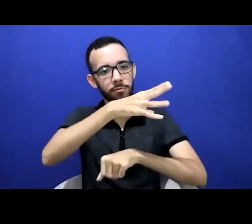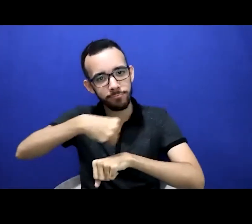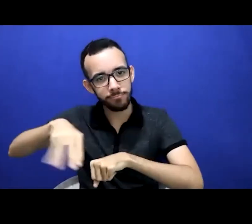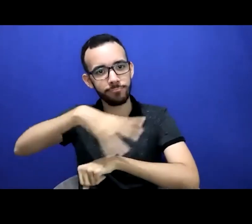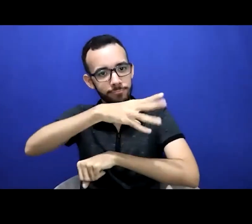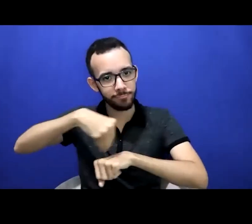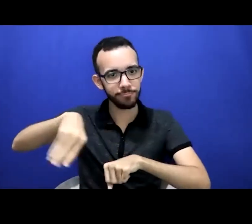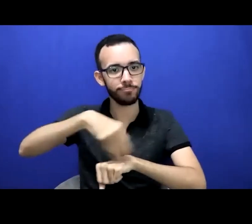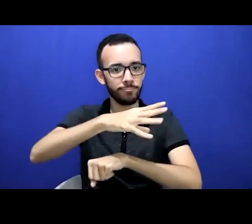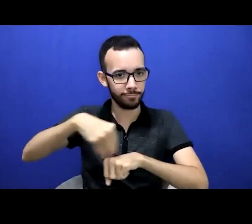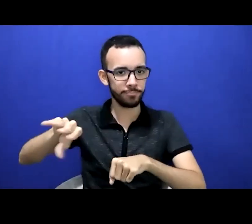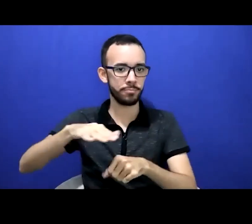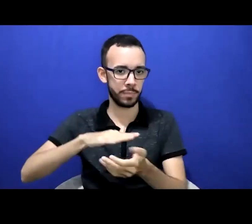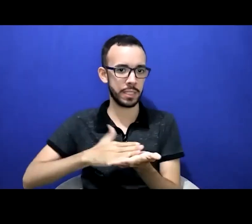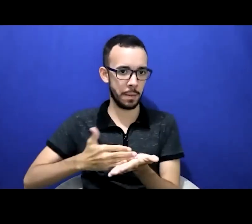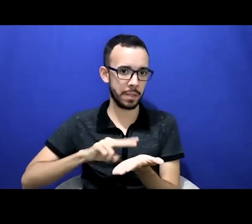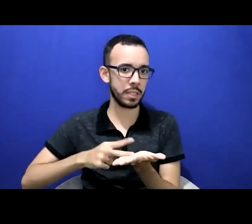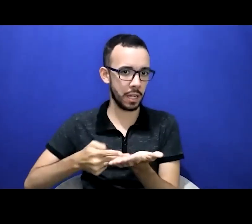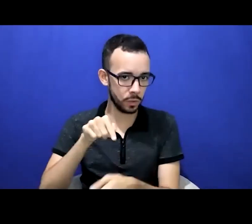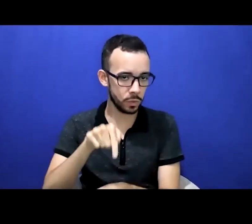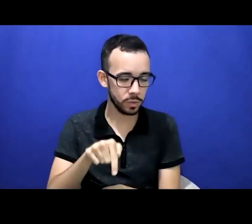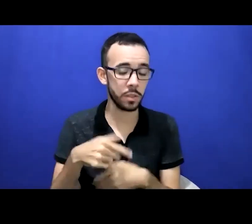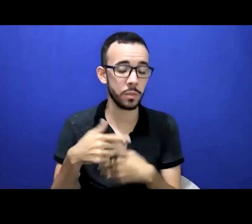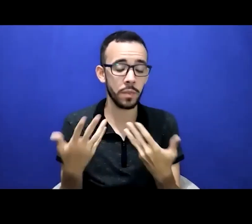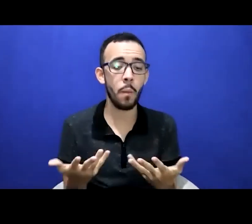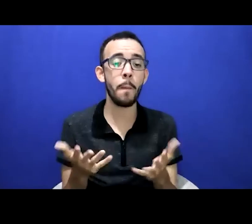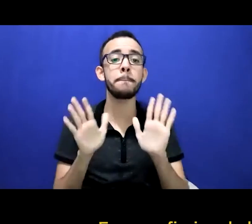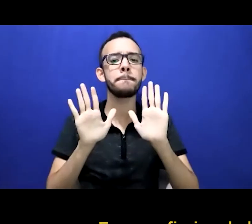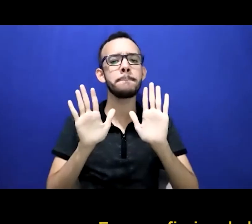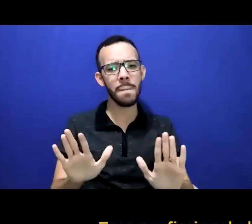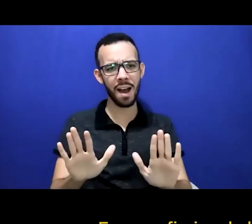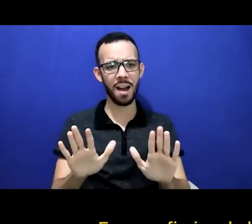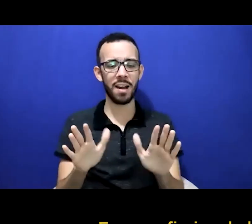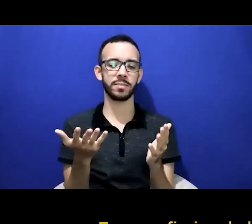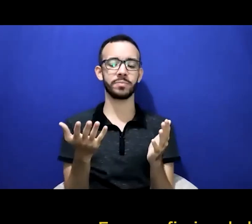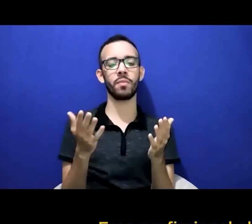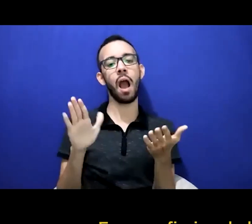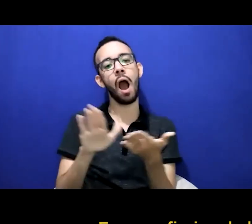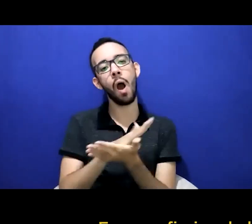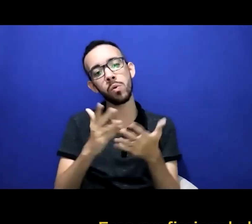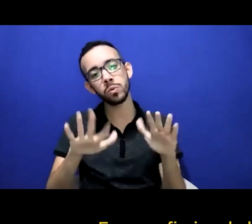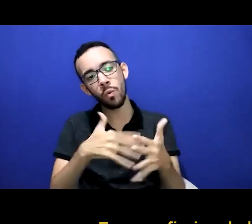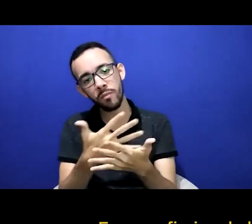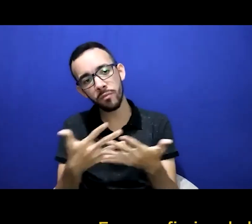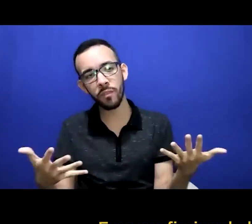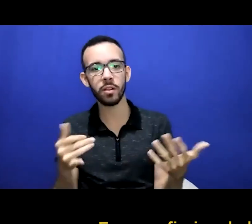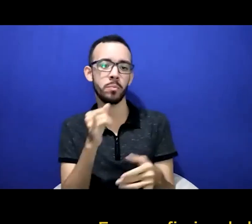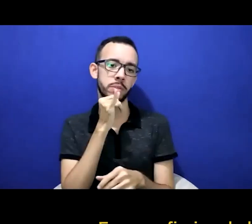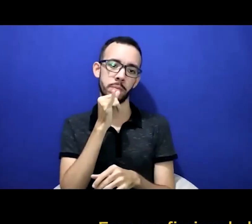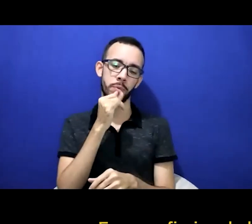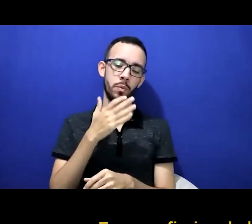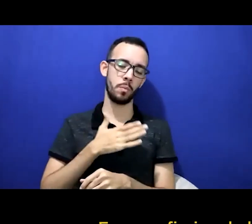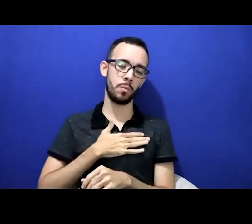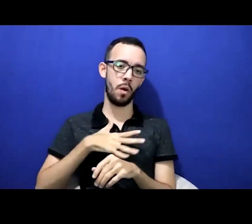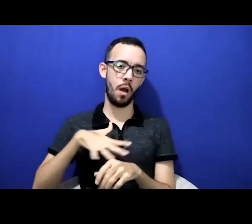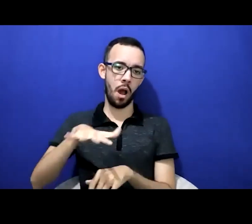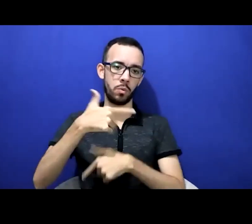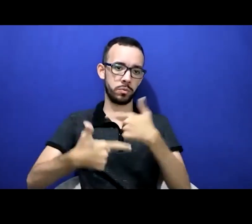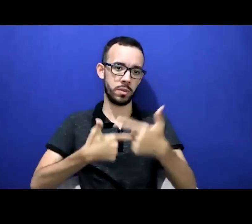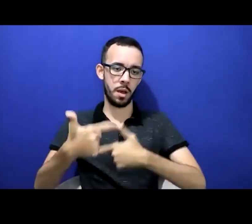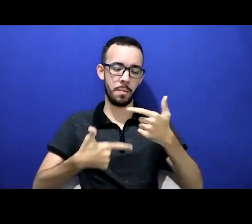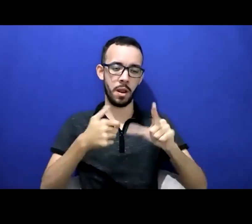No que diz respeito ao intérprete, por exemplo, esse profissional, ele tem conhecimento sobre a cultura surda,